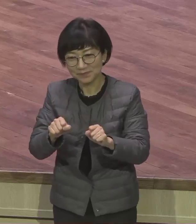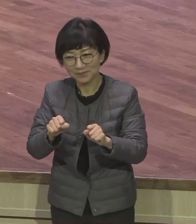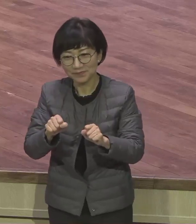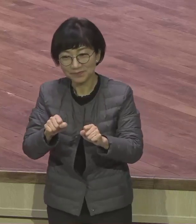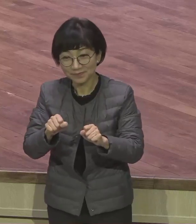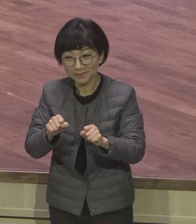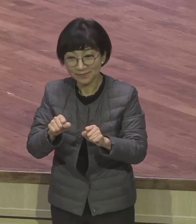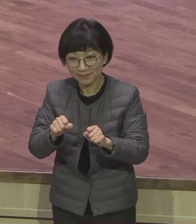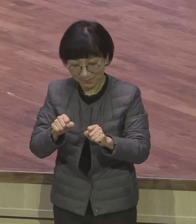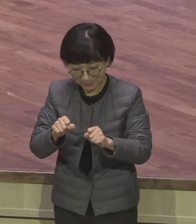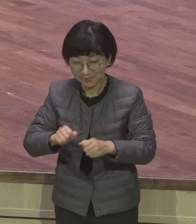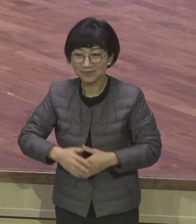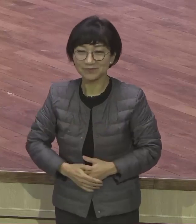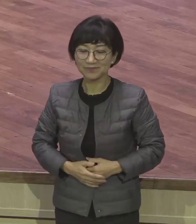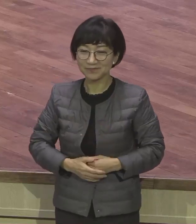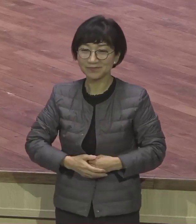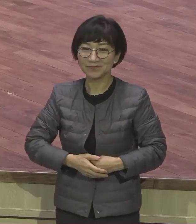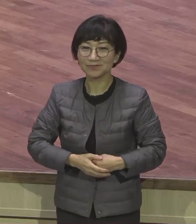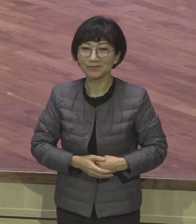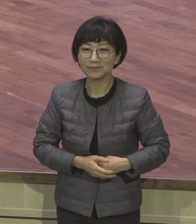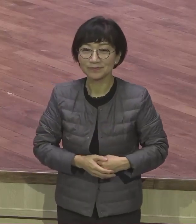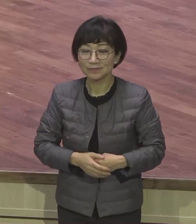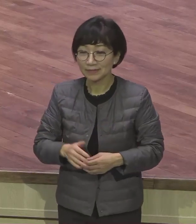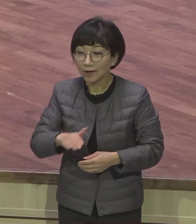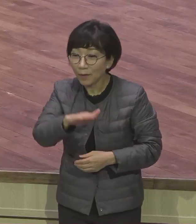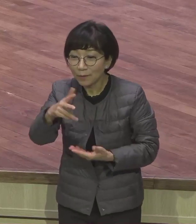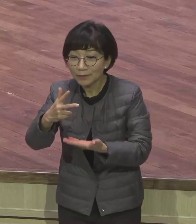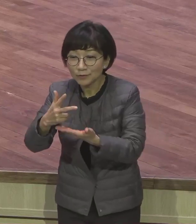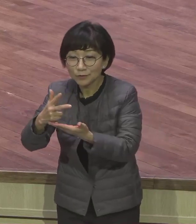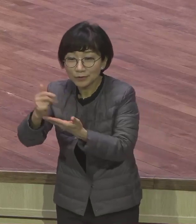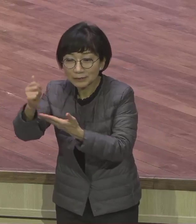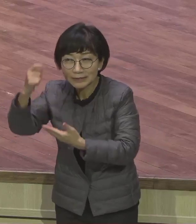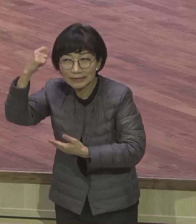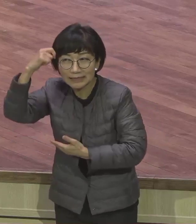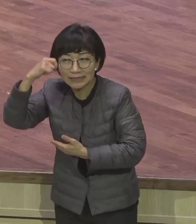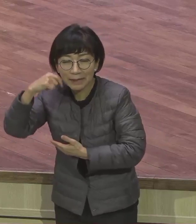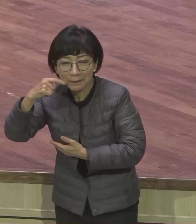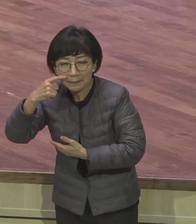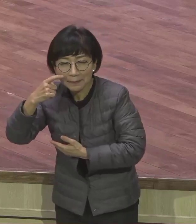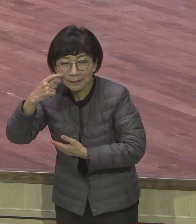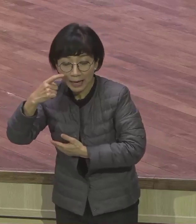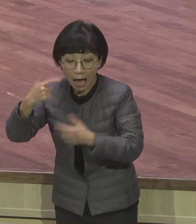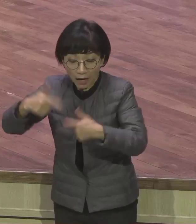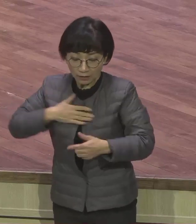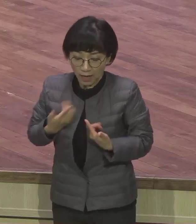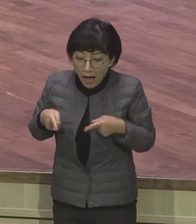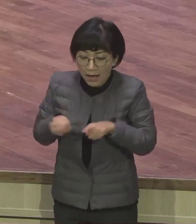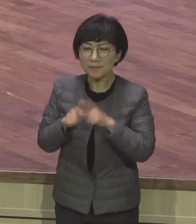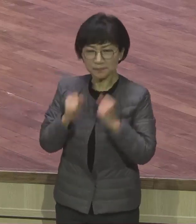바랍니다 주님을 느껴봐요 언제나 곁에 계시잖아요